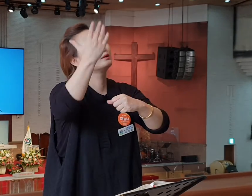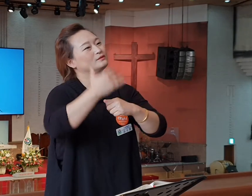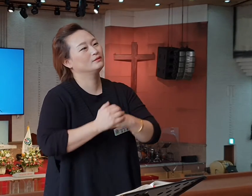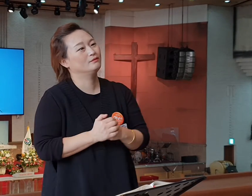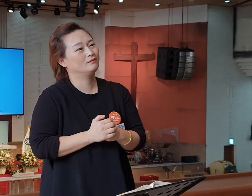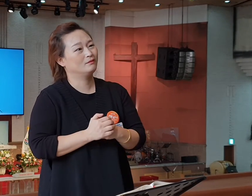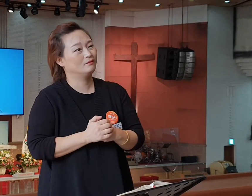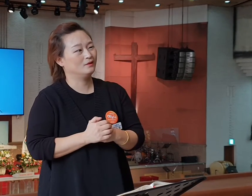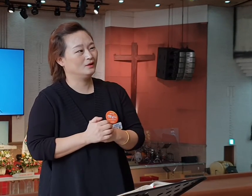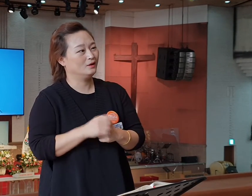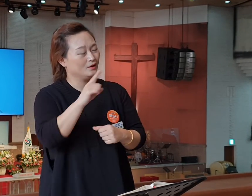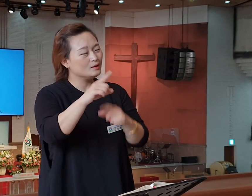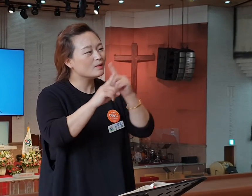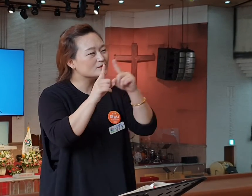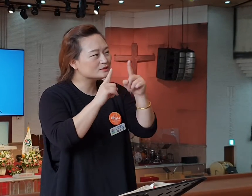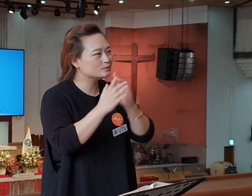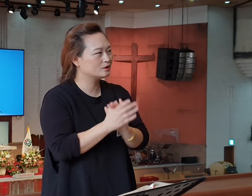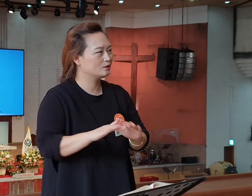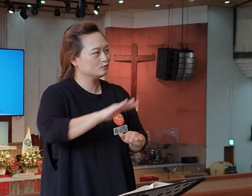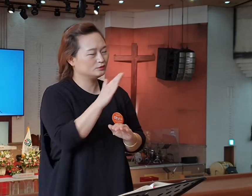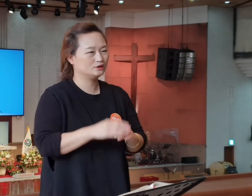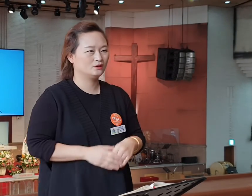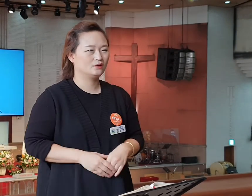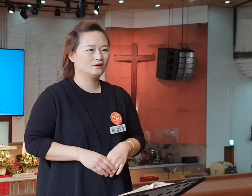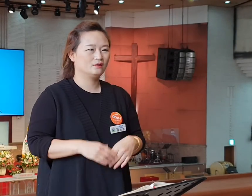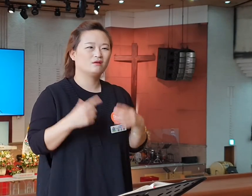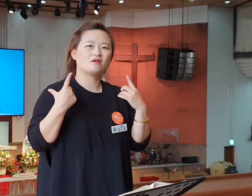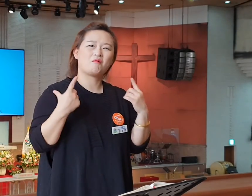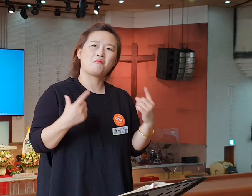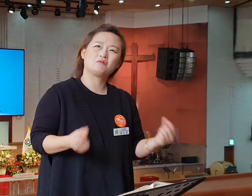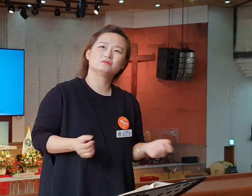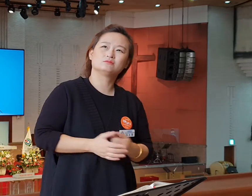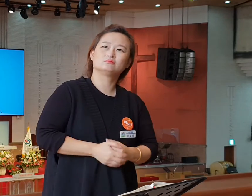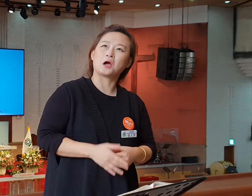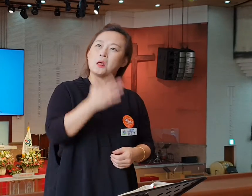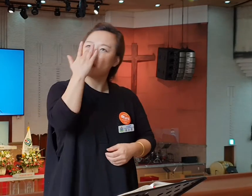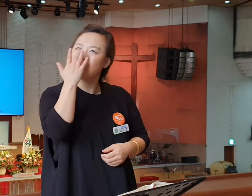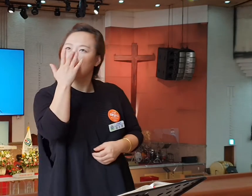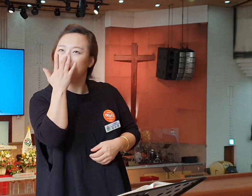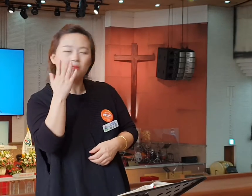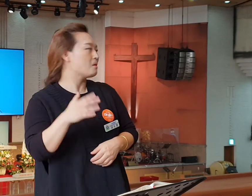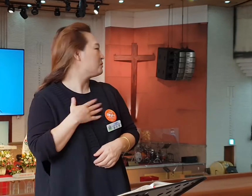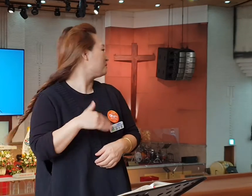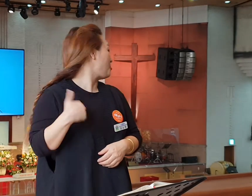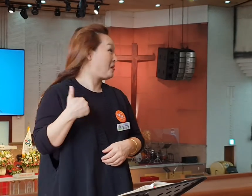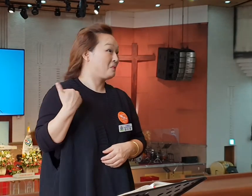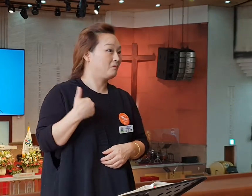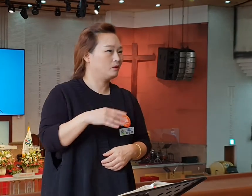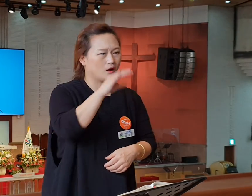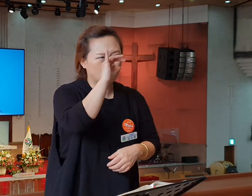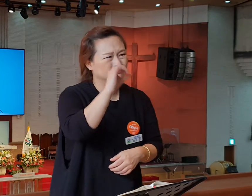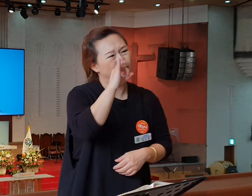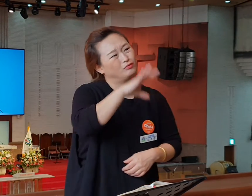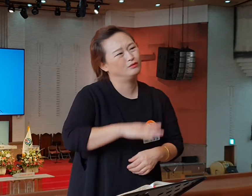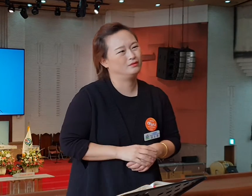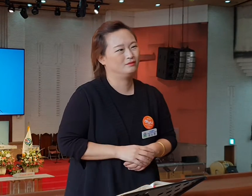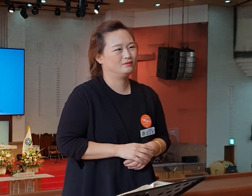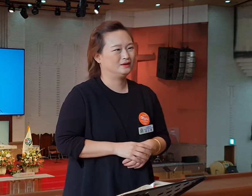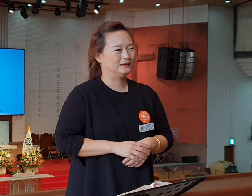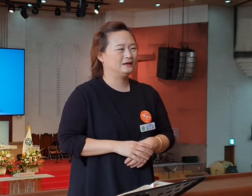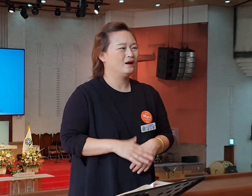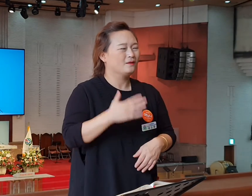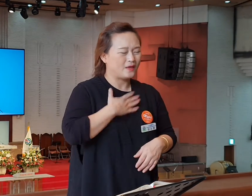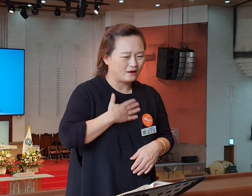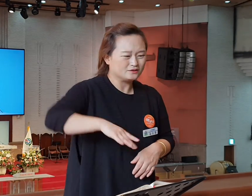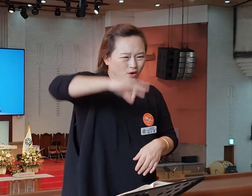여기 있는 이 말씀이 여러분도 그냥 여전히 첫사랑의 풋풋함, 싱싱함을 회복하기를 원하시고 그런